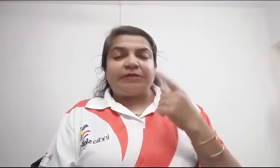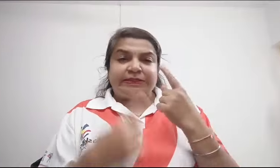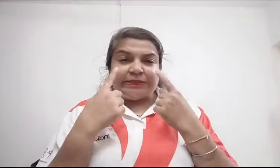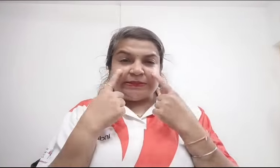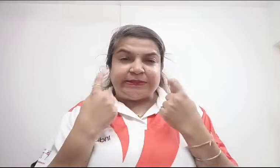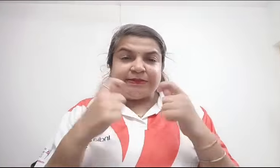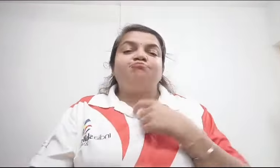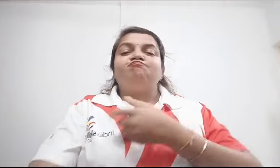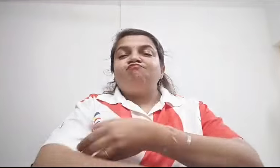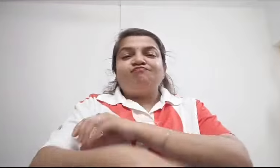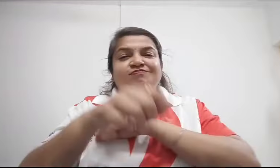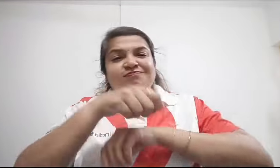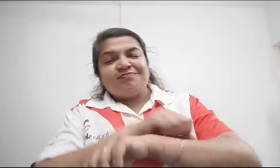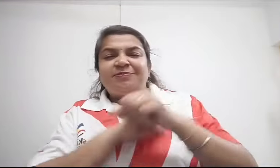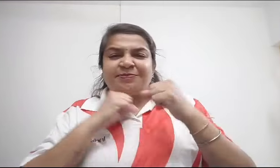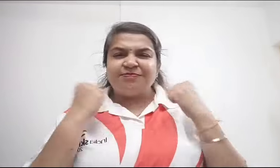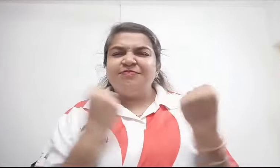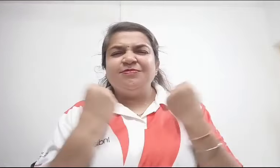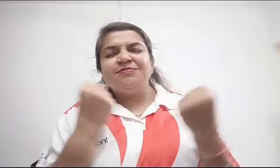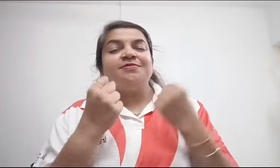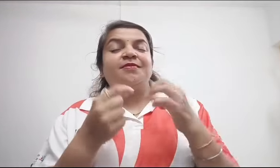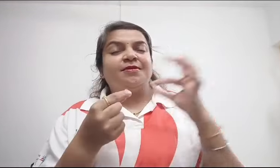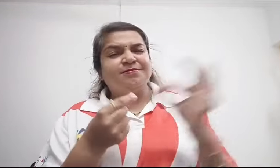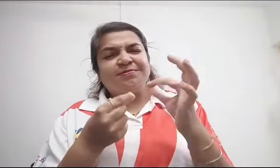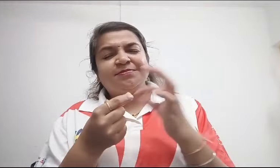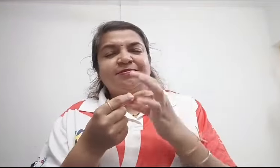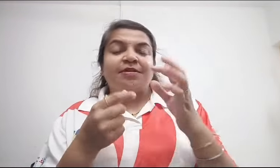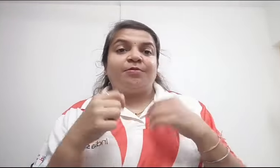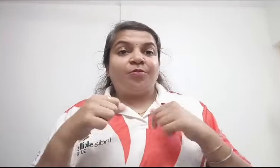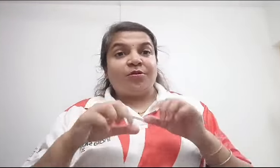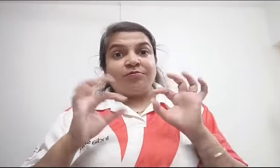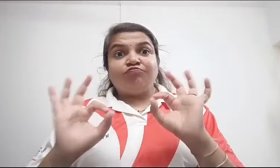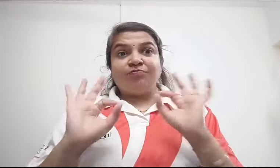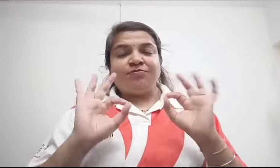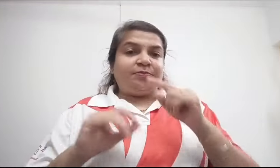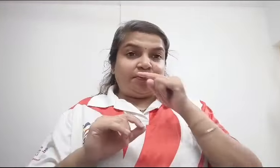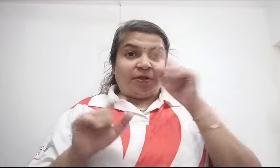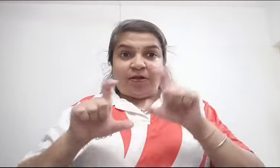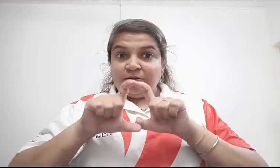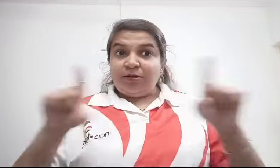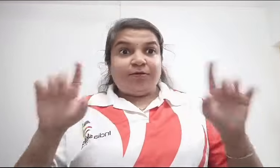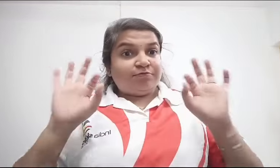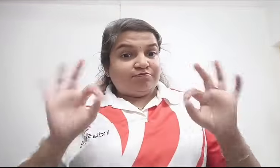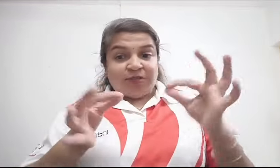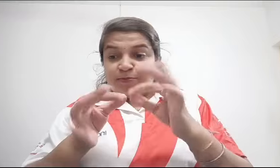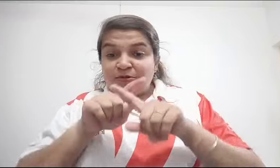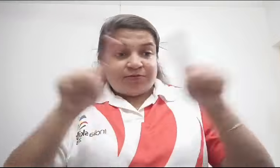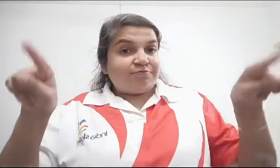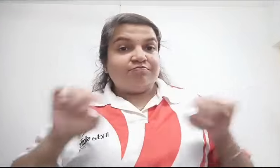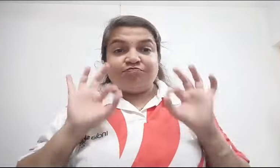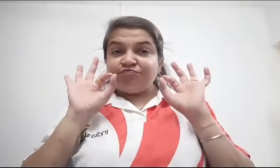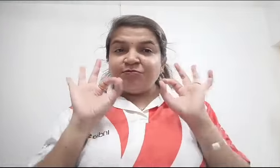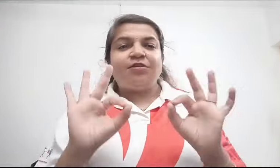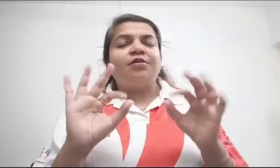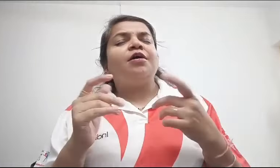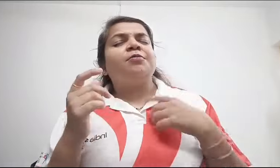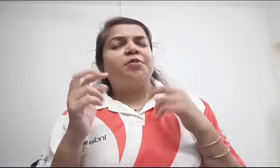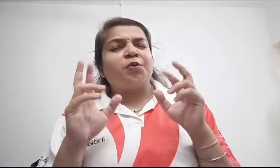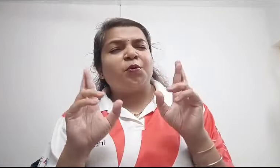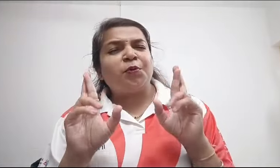देखे तो मुझे बहुत पहले डर लगा. लेकिन मैंने ठान लिया था कि मैं इंडिया के लिए, मेरी family